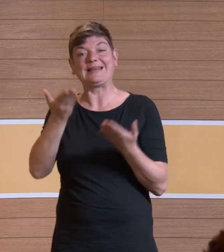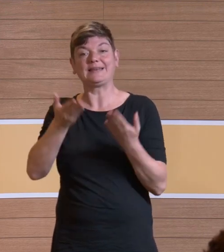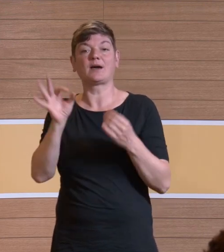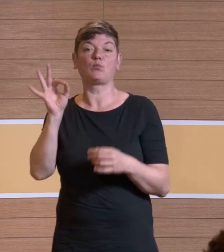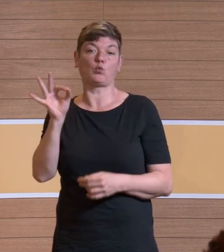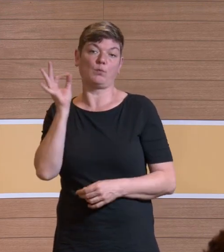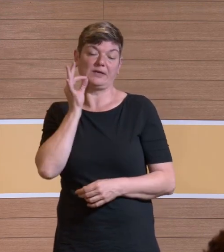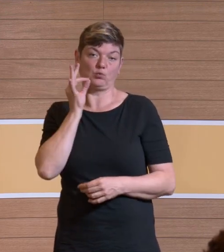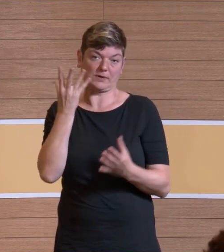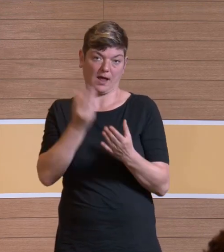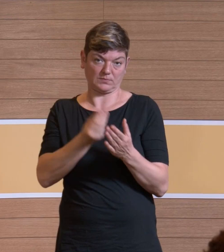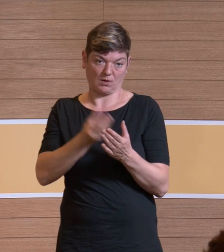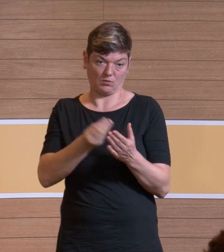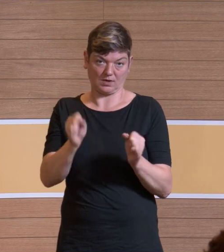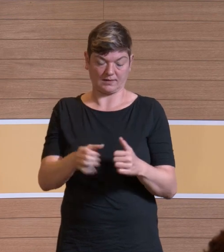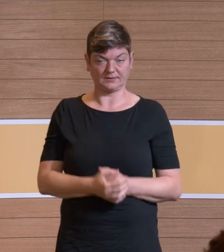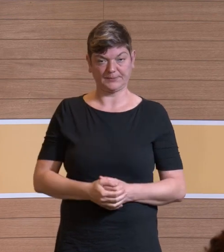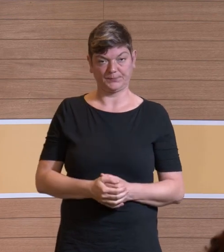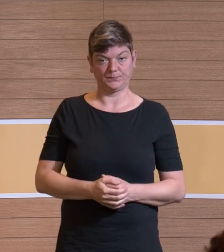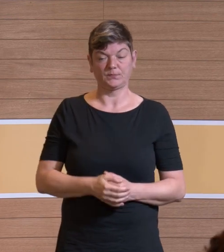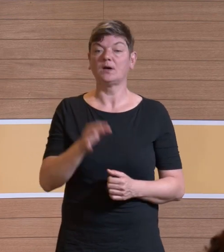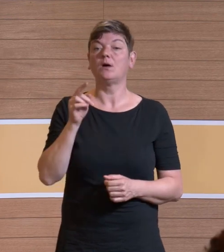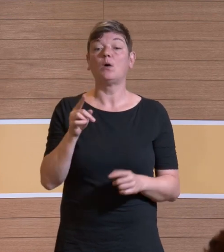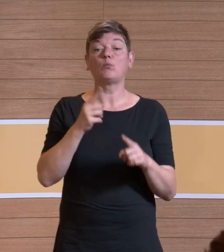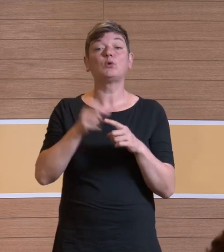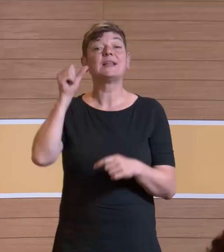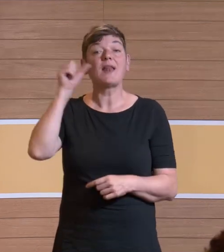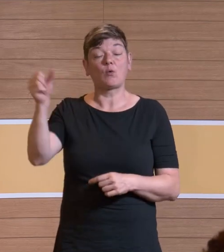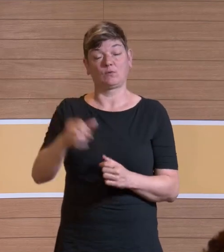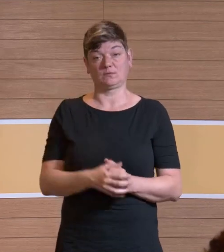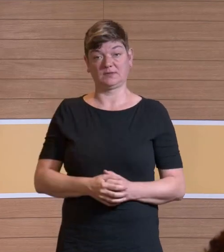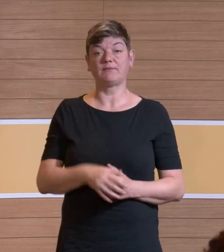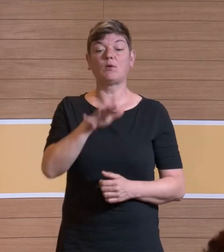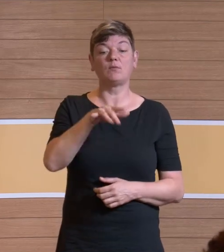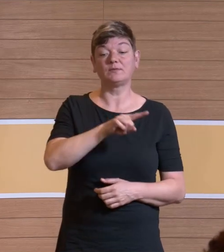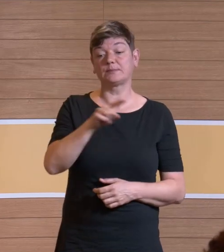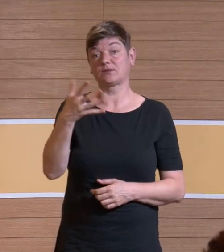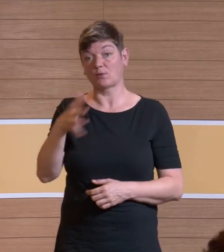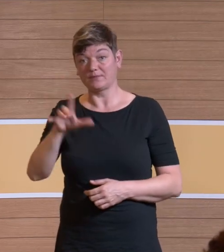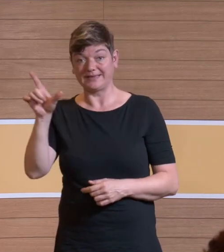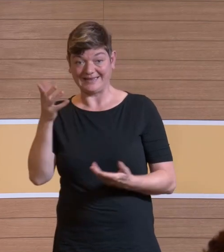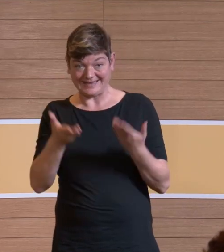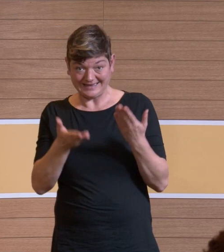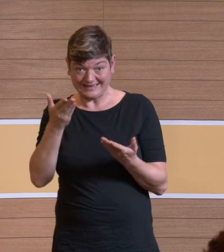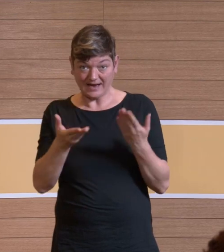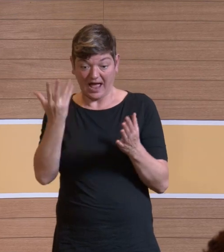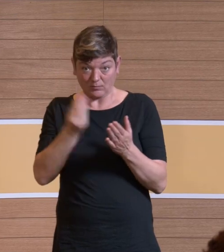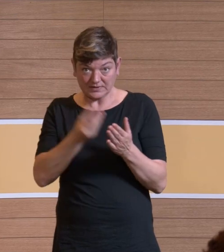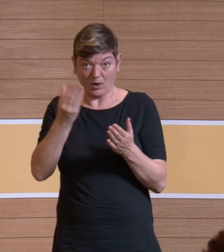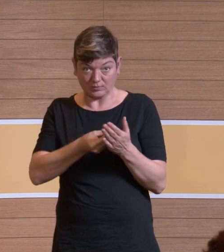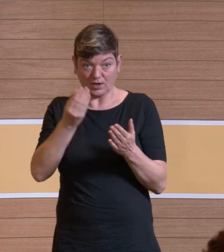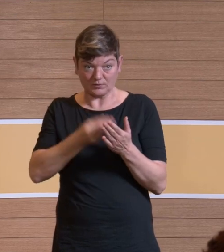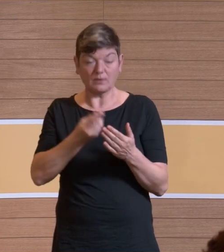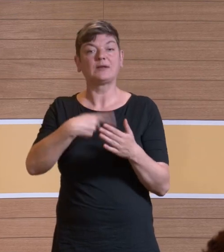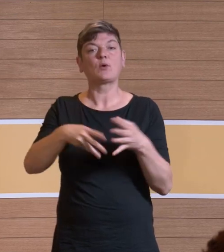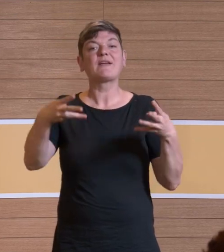will ich schon einfach mal so in den Raum setzen. Und sie sind sehr laut, weil um diese 15 bis 50 Liter abzusaugen, müssen sie sie durch